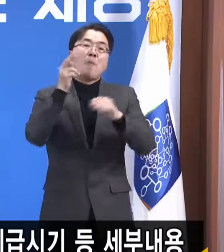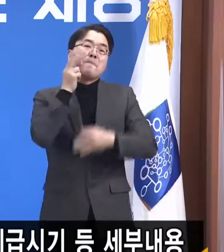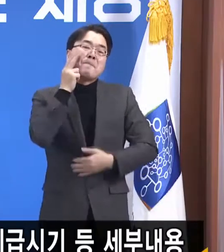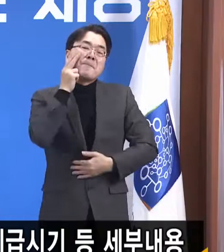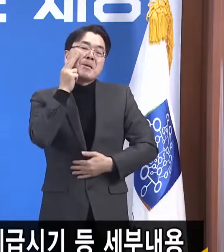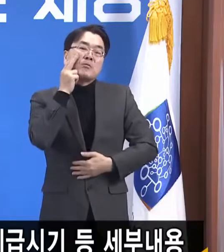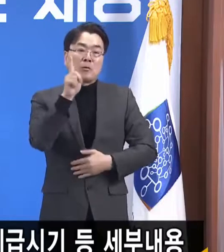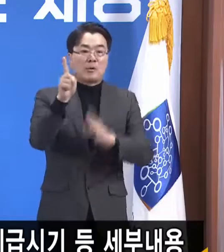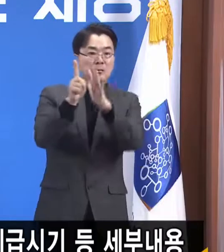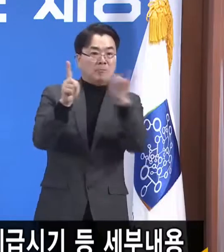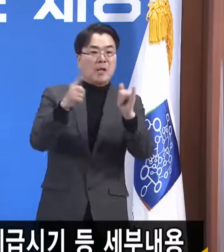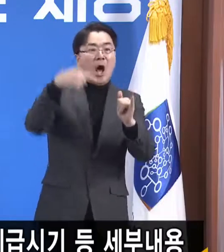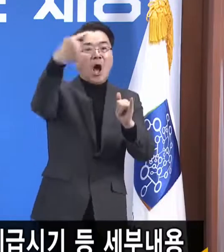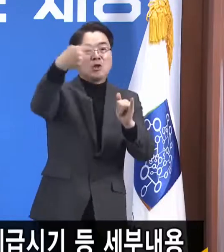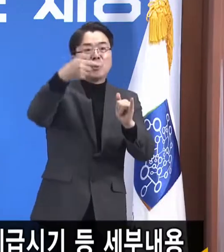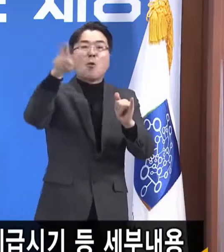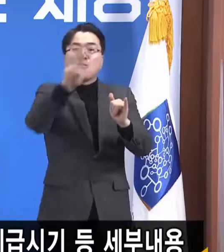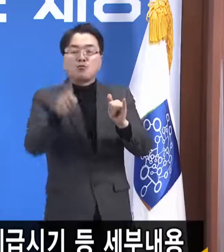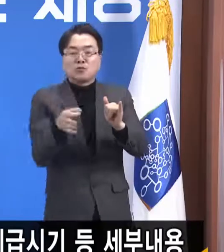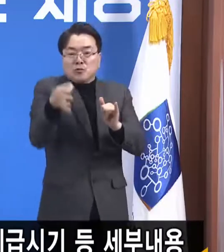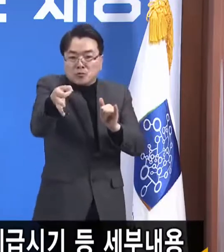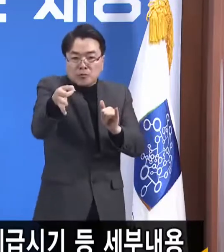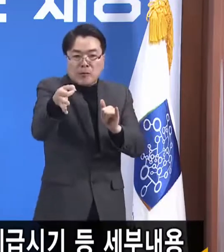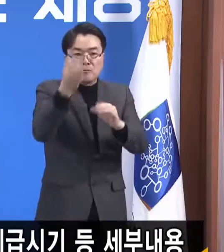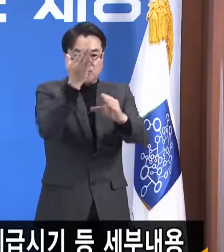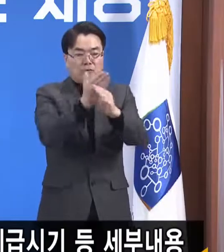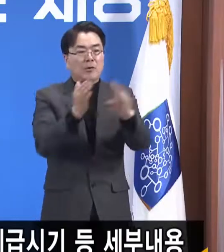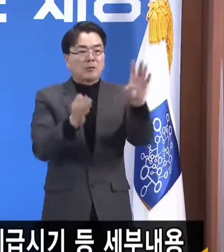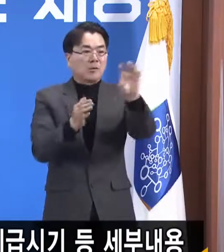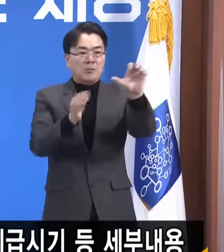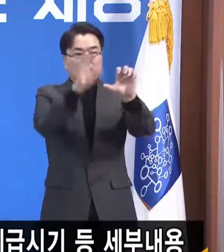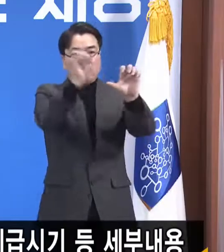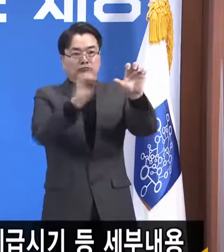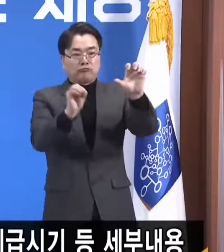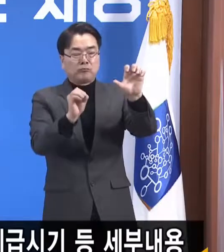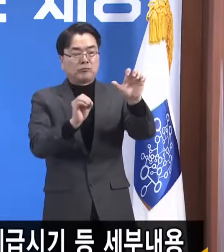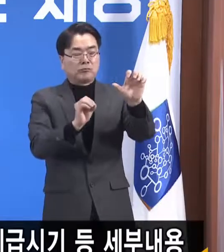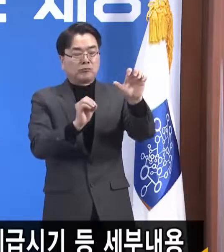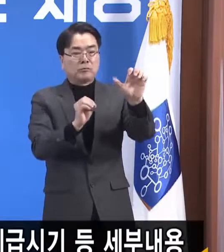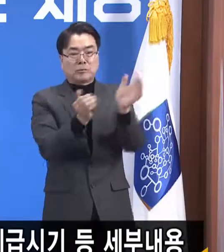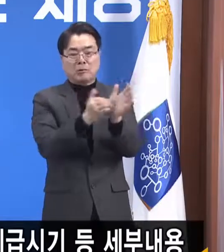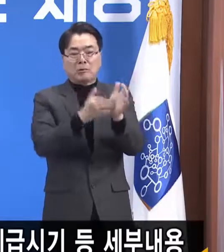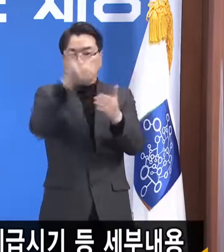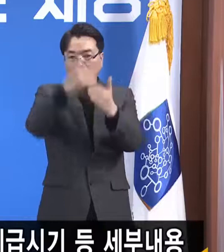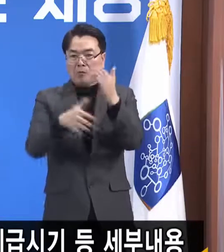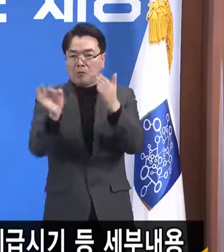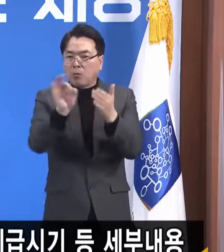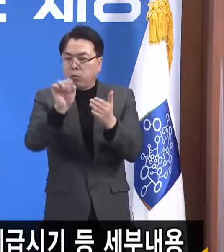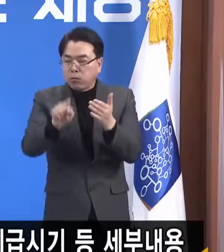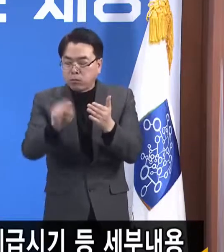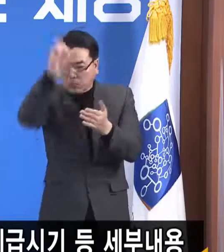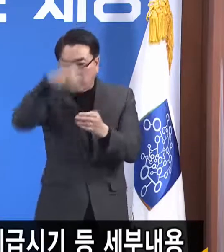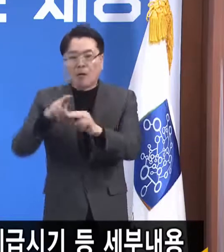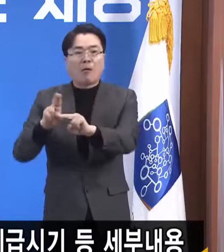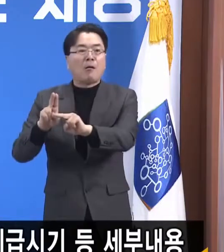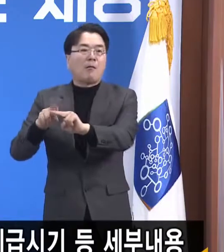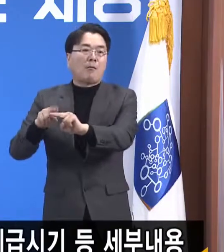지급했지만 45% 정도밖에 사용하지 않고 나머지 55% 여전히 미사용 상태입니다.